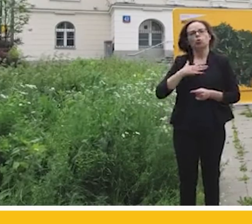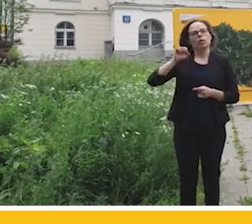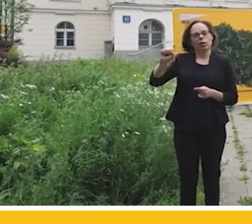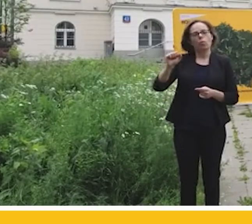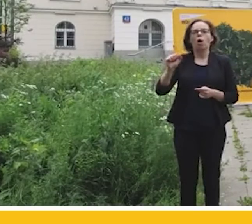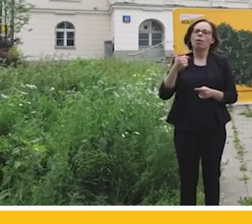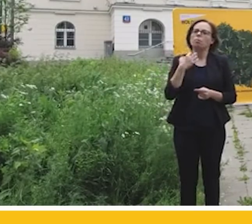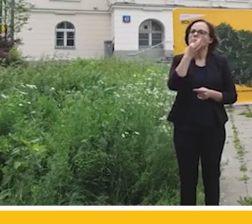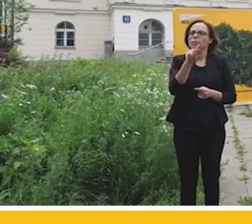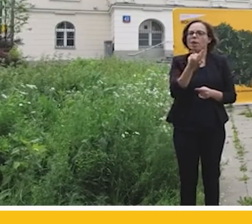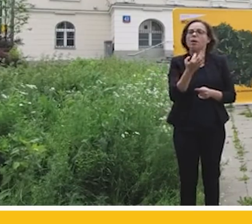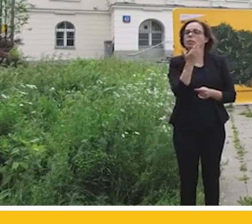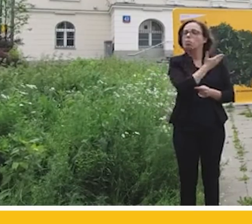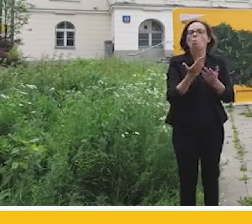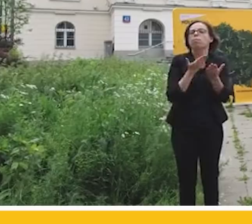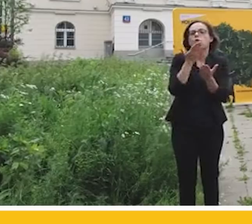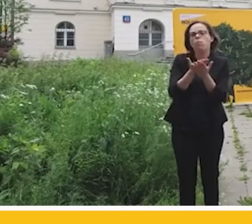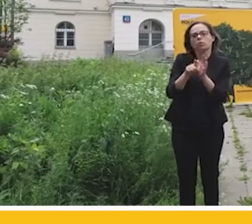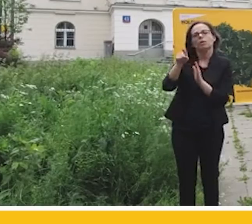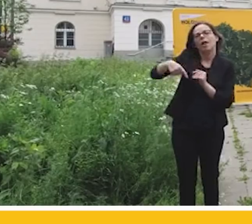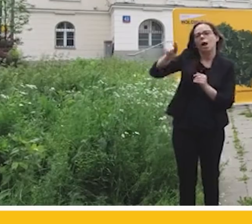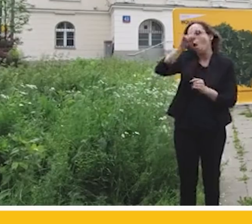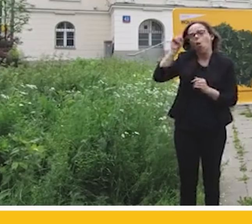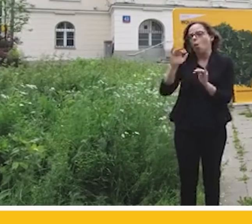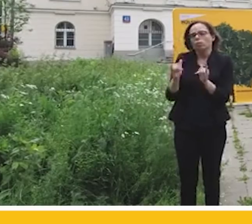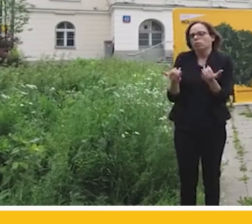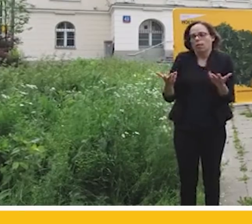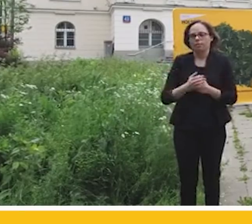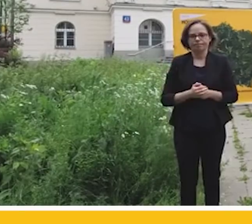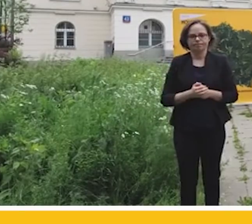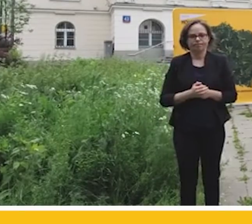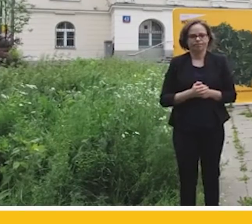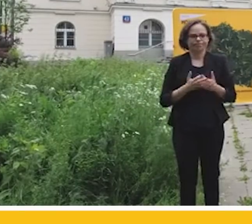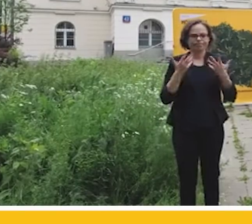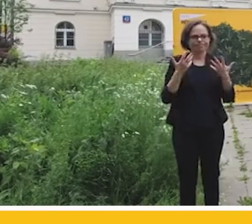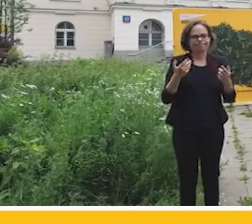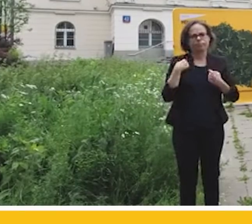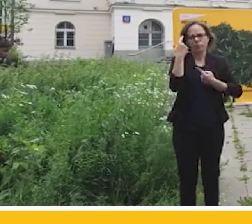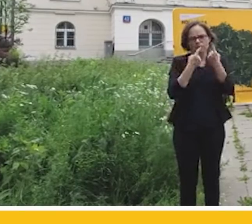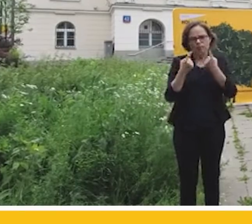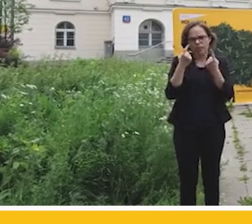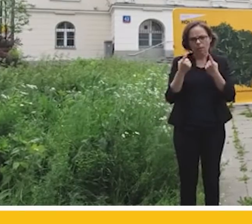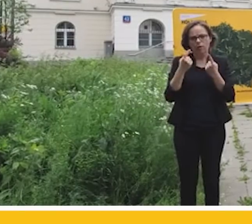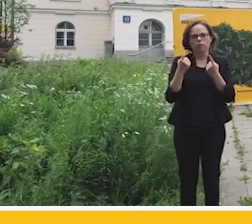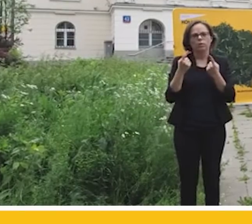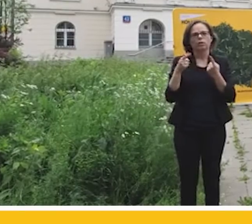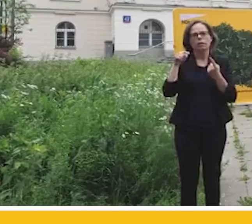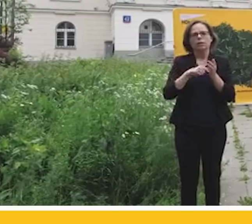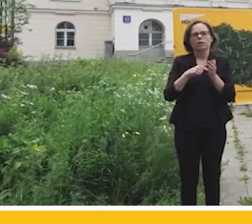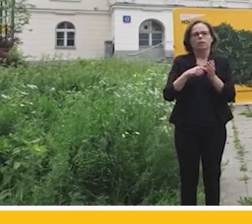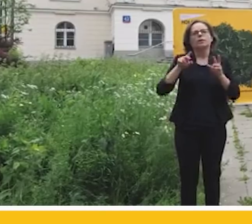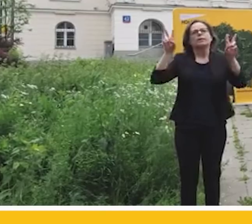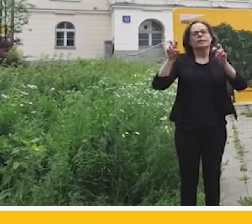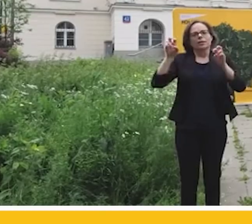propozycja Pana dla tego tak licznego wiosku? Ja myślę, że w ogóle używanie nawet w formie zapożyczenia cytatu tego określenia